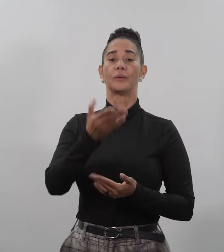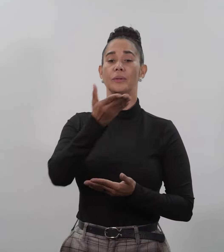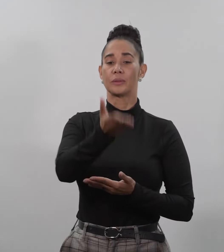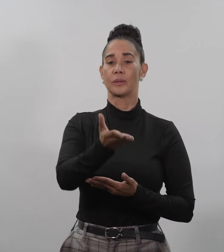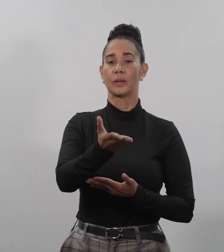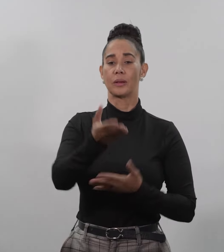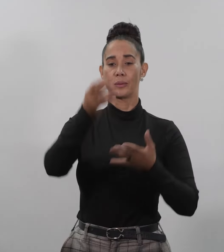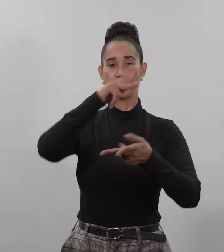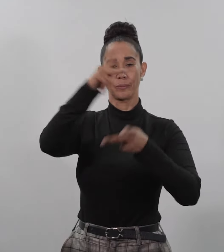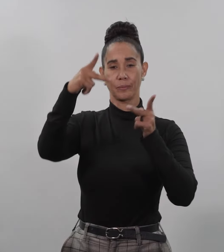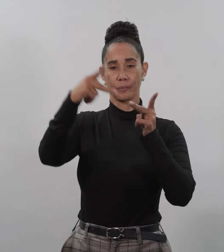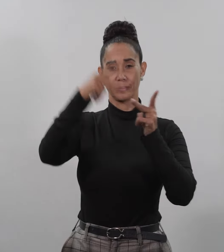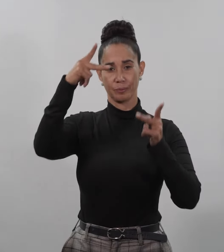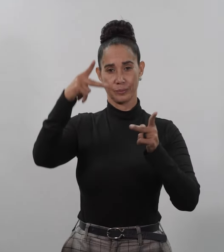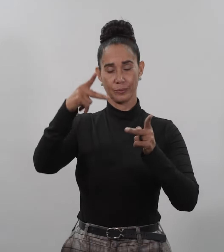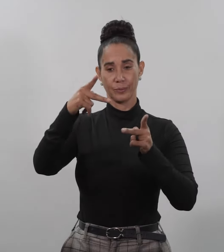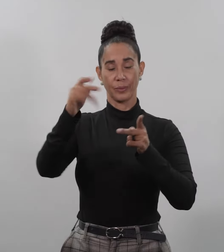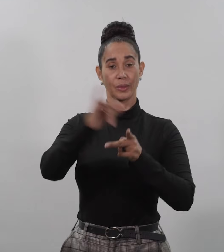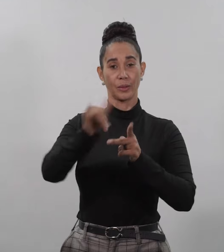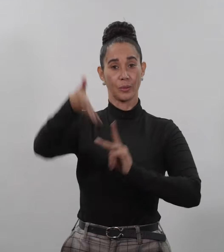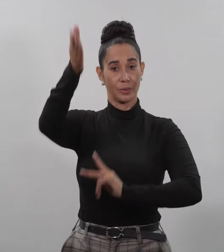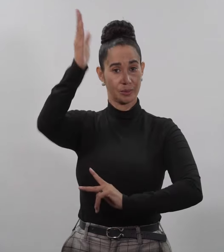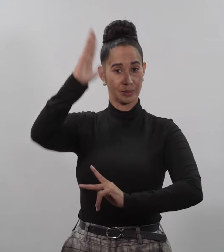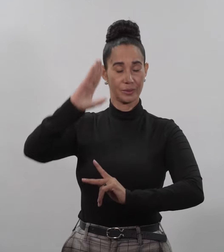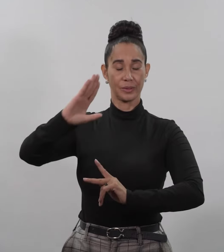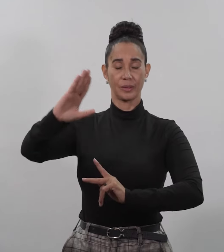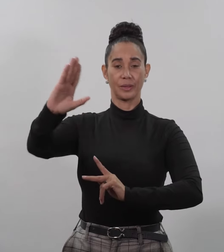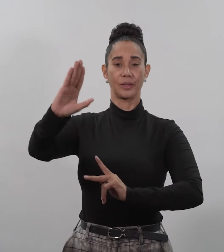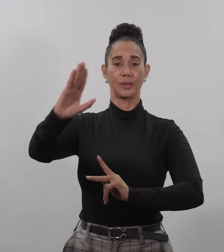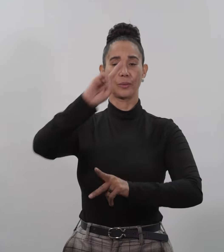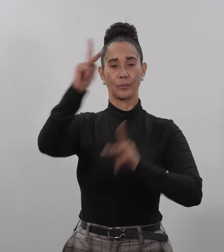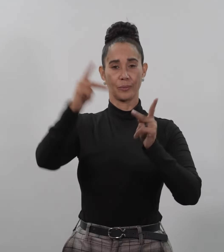perfectos Como su Padre Celestial es perfecto